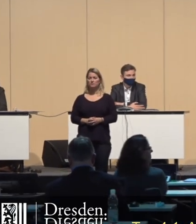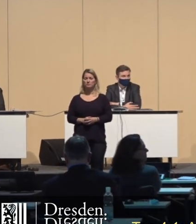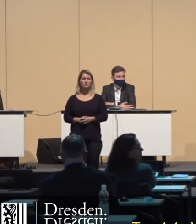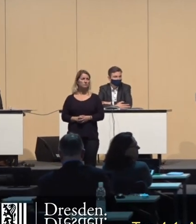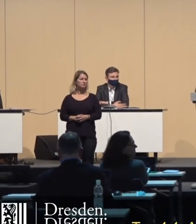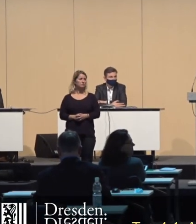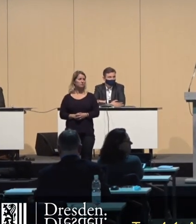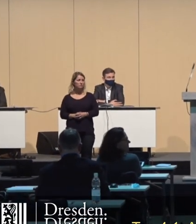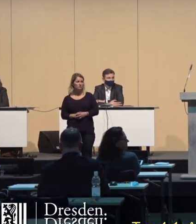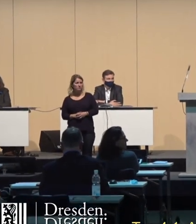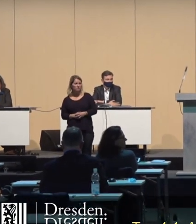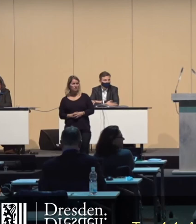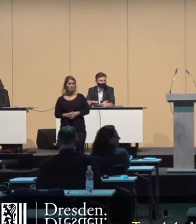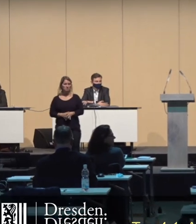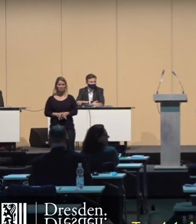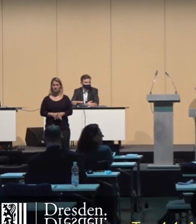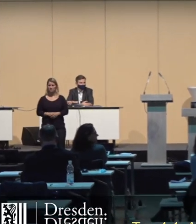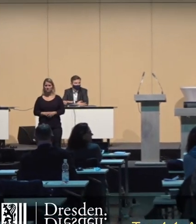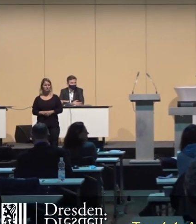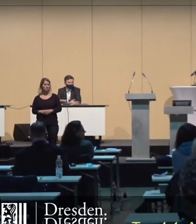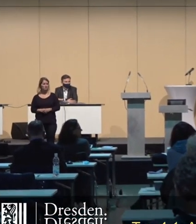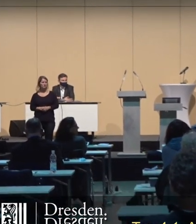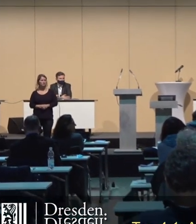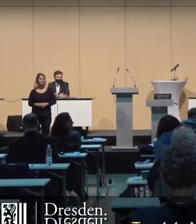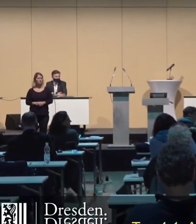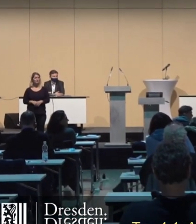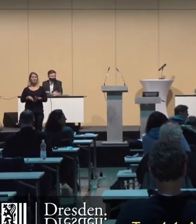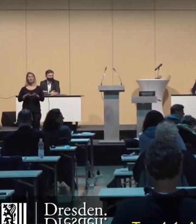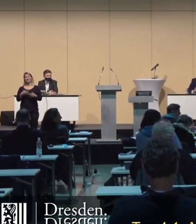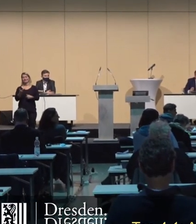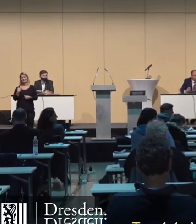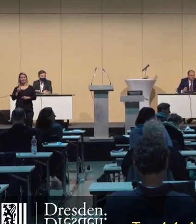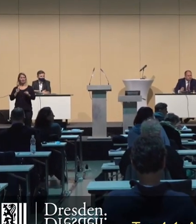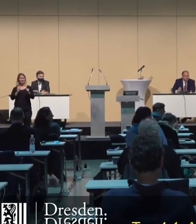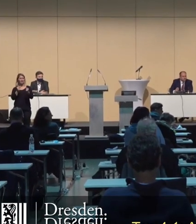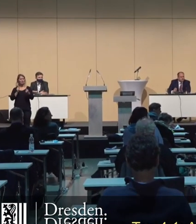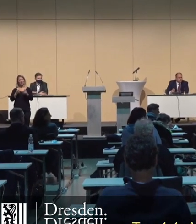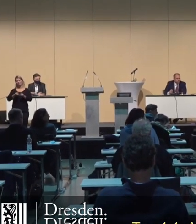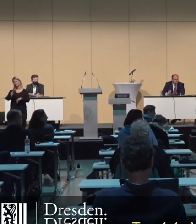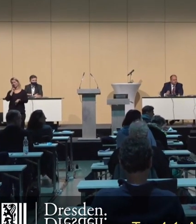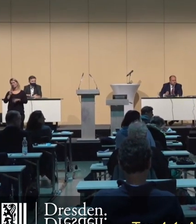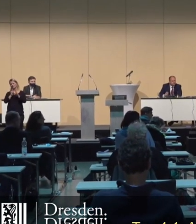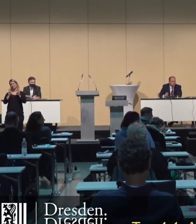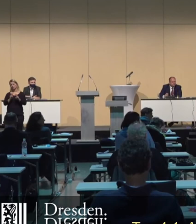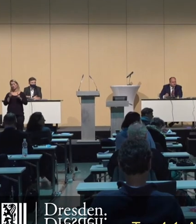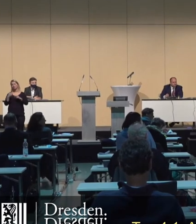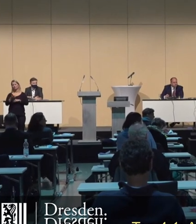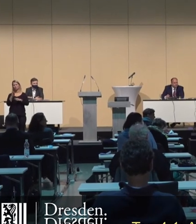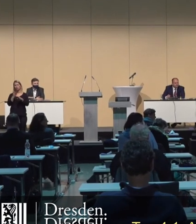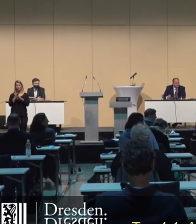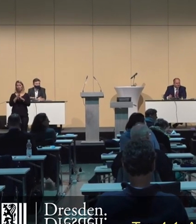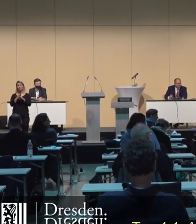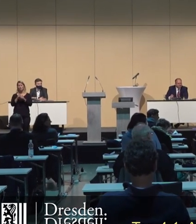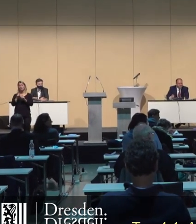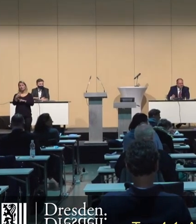Ja, da wir die Debatte letzte Sitzung schon geführt haben und da wir die auch noch mal führen